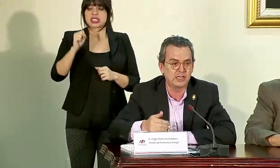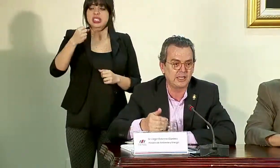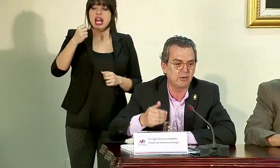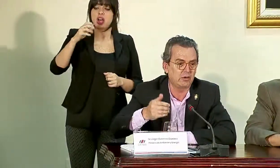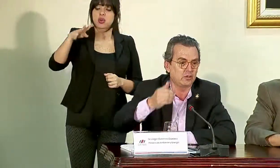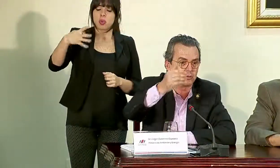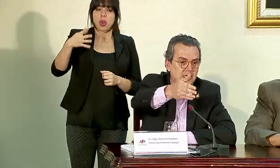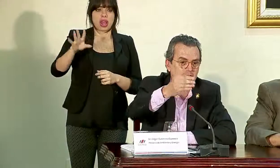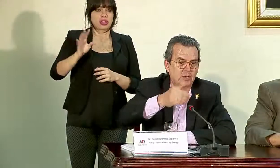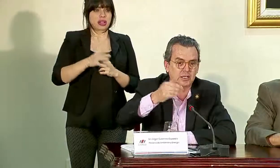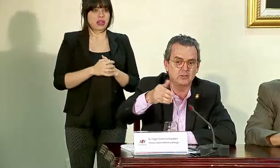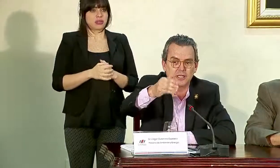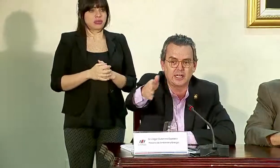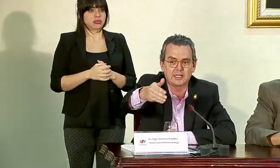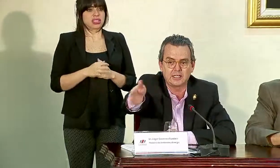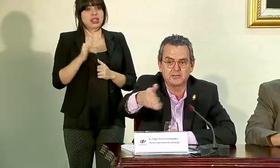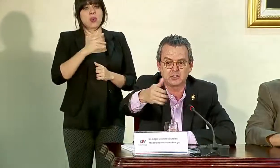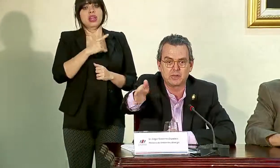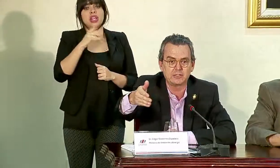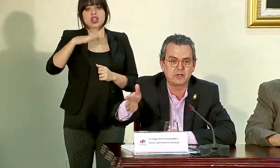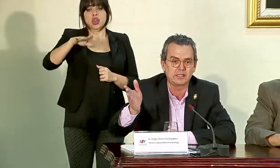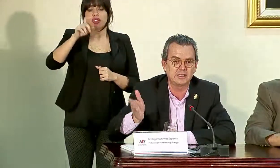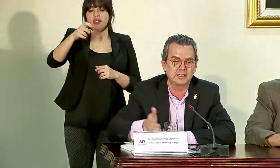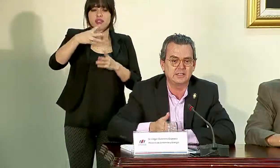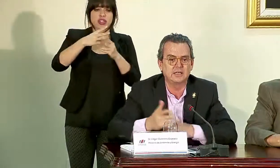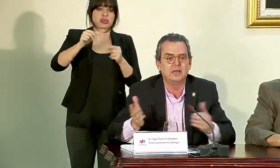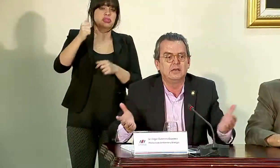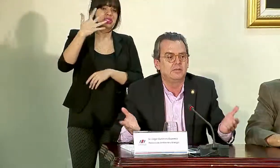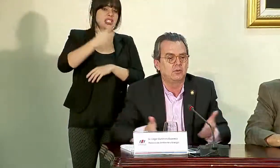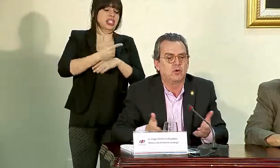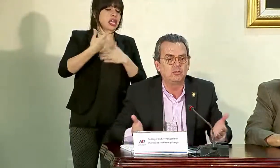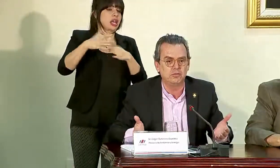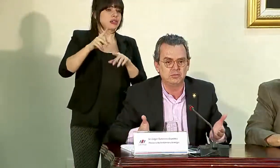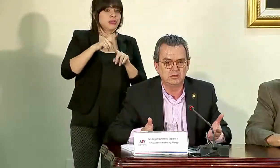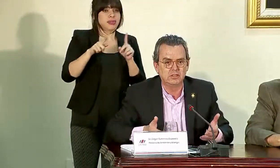constitucional diga, bueno, el Hospital San Juan de Dios tiene que resolver esto en 15 días.